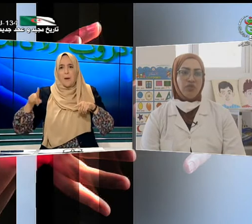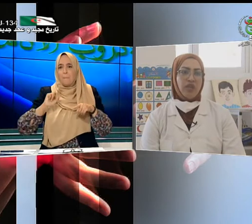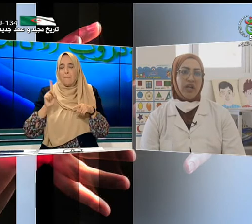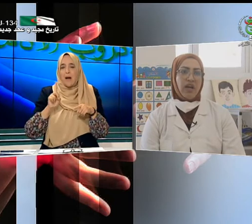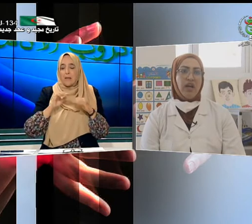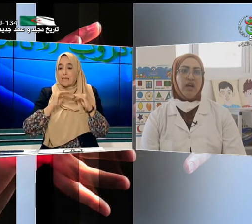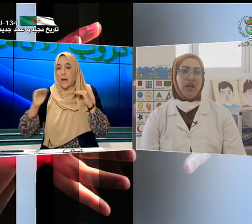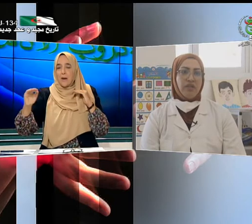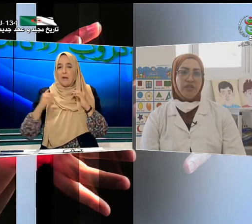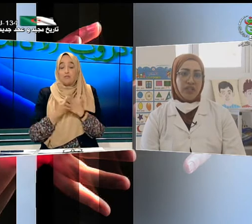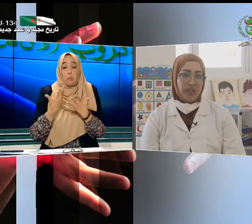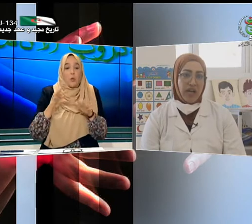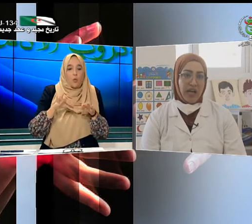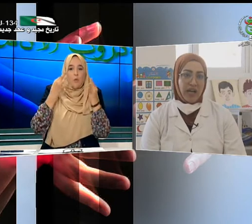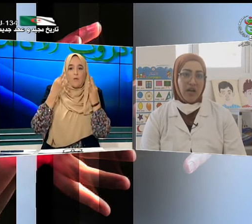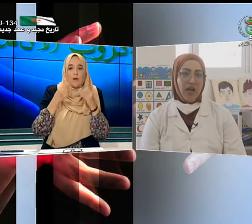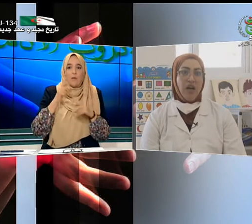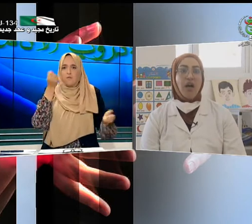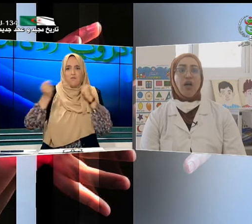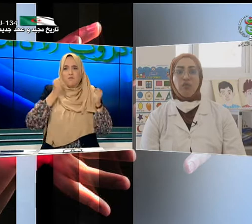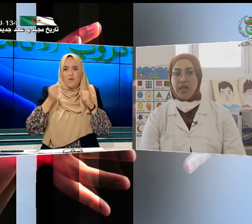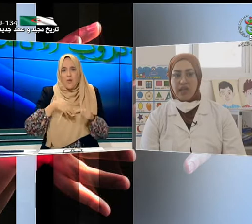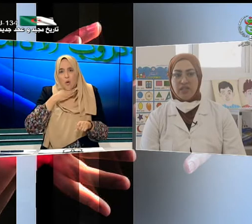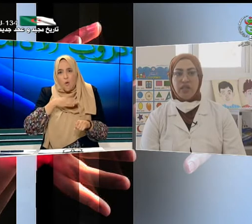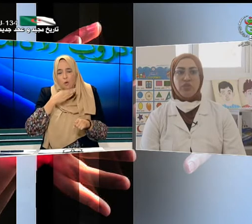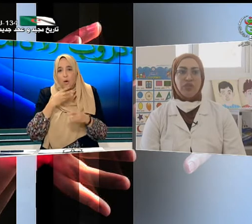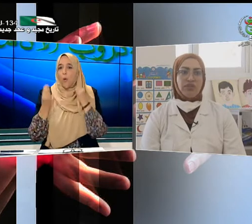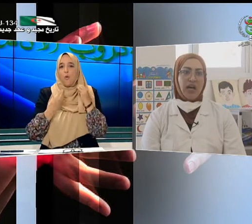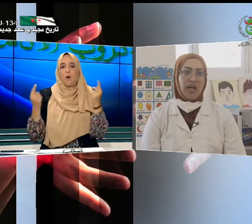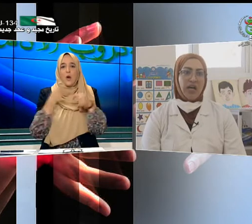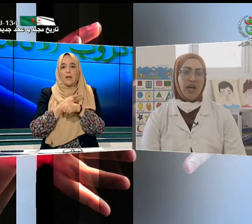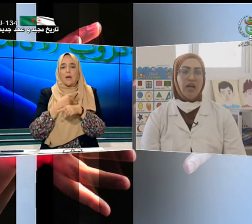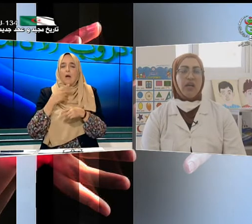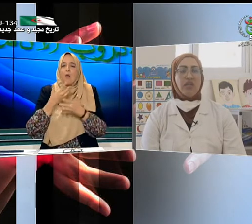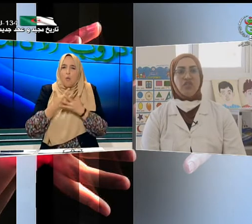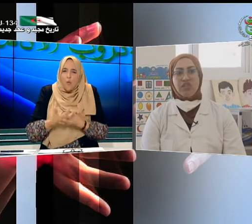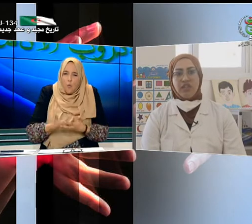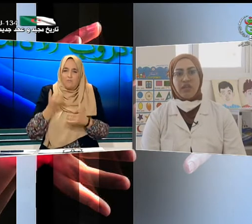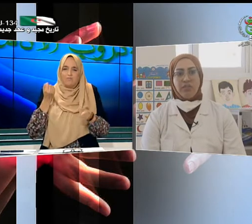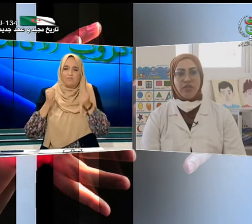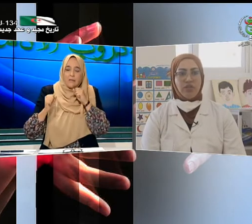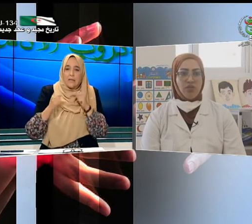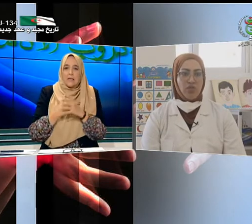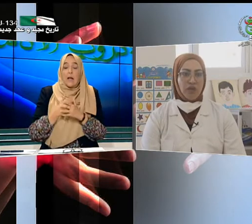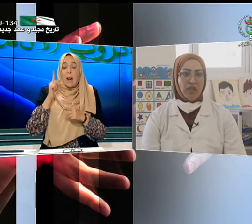هناك فرط في الحركة أو العكس البطء في الحركة نجد اضطرابات سلوكية